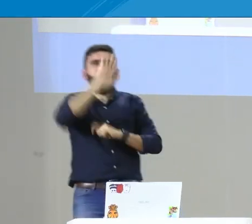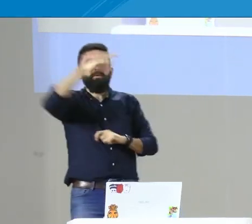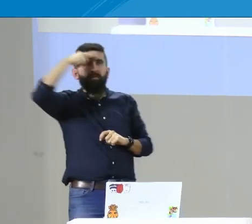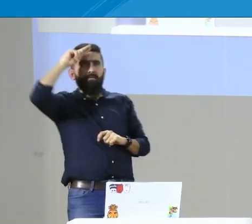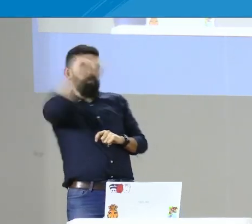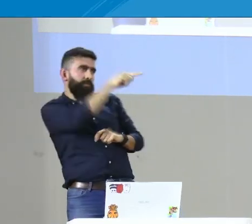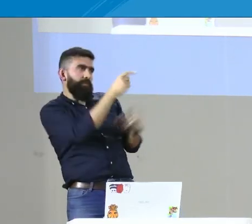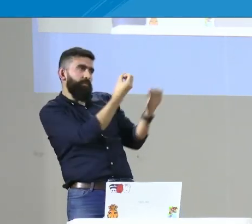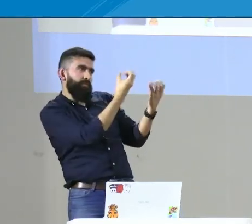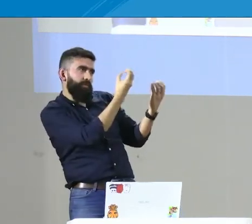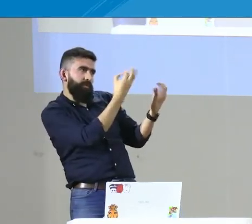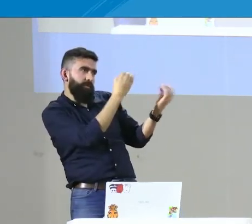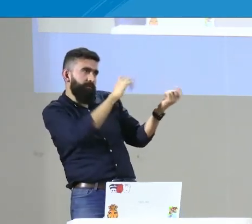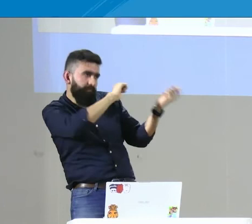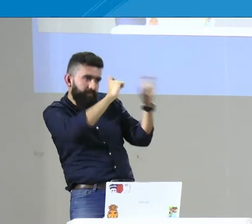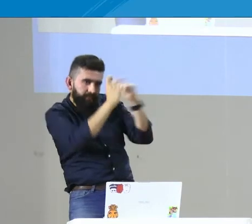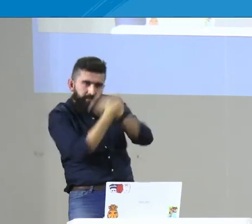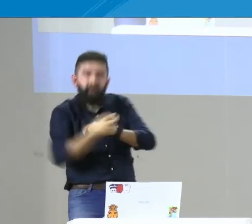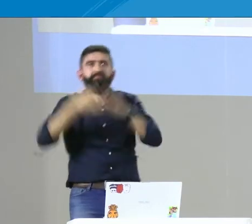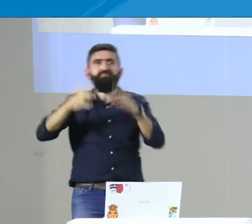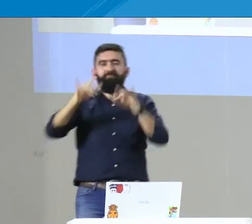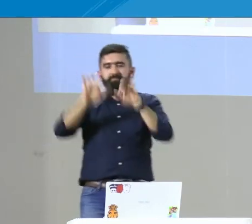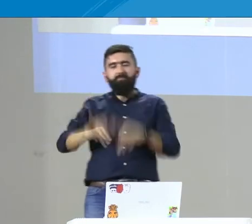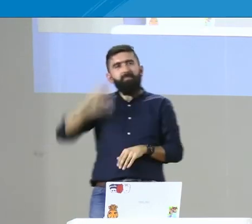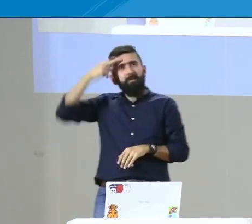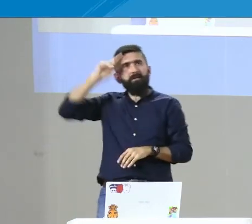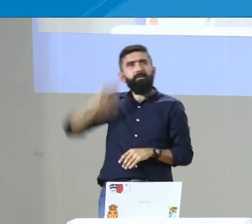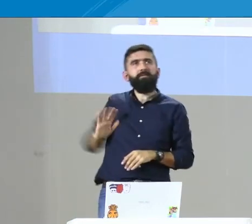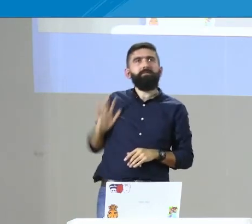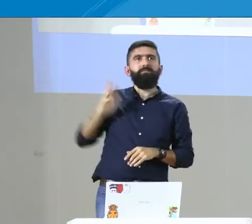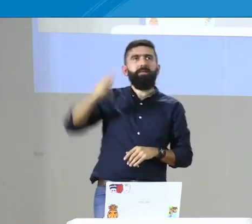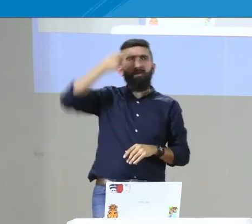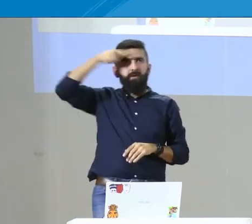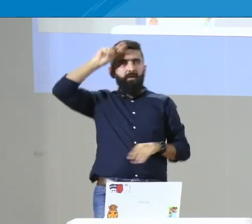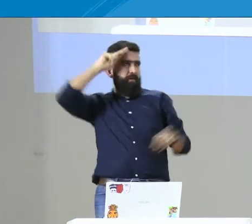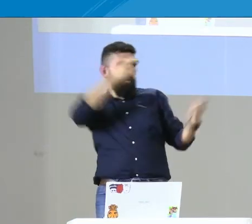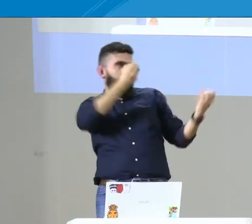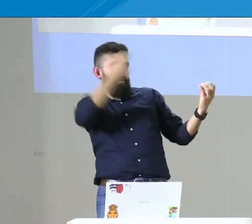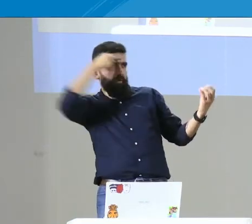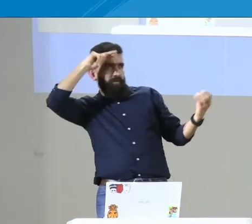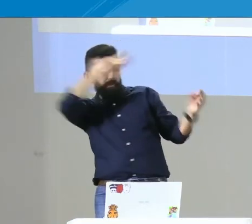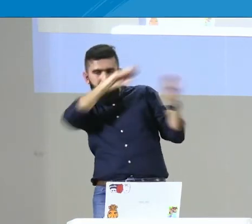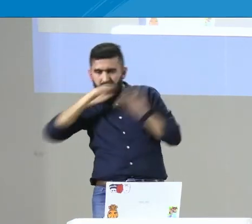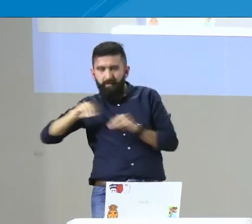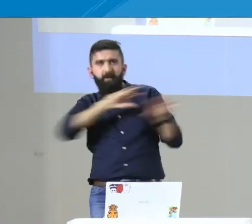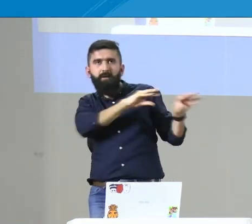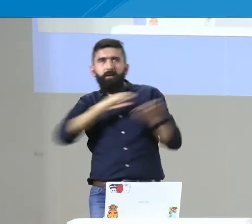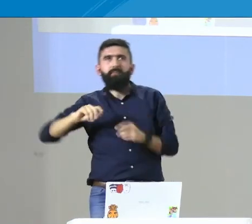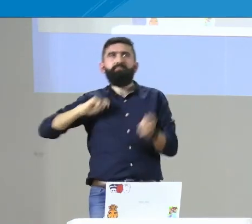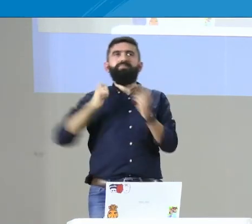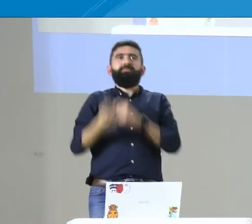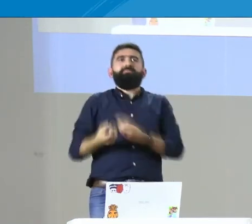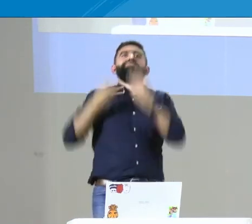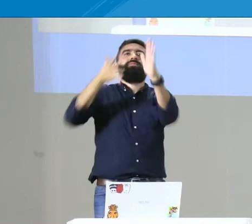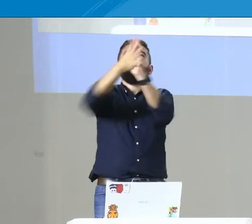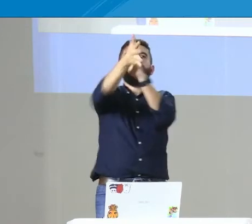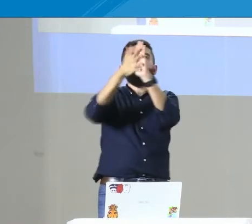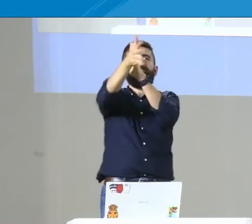lengua oral? ¿Qué porcentajes de la población hacen parte de cada de los grupos y así empezar a hacer una interpretación